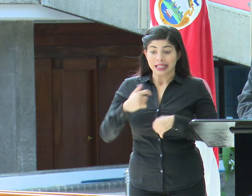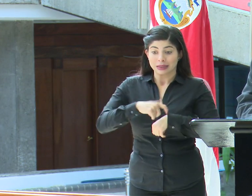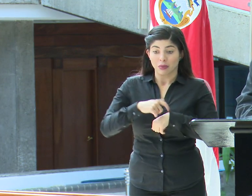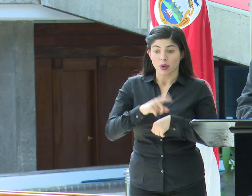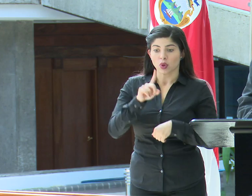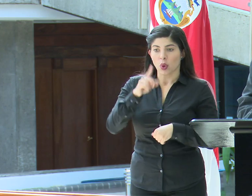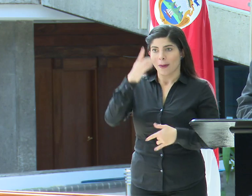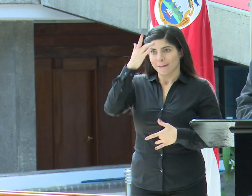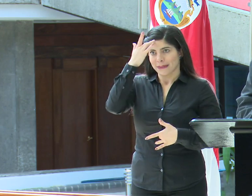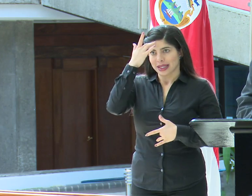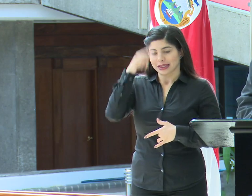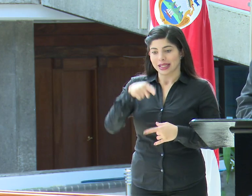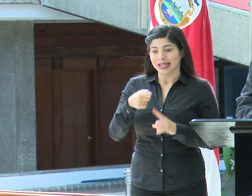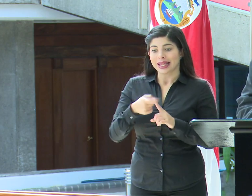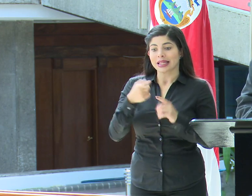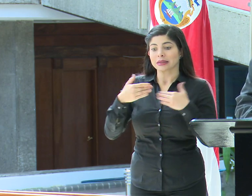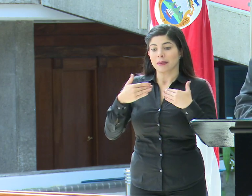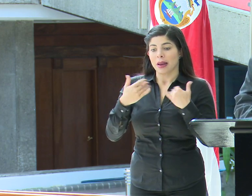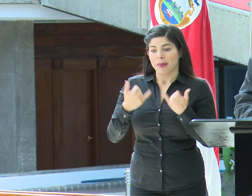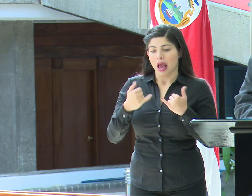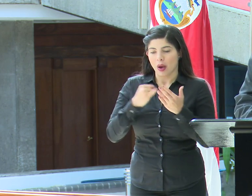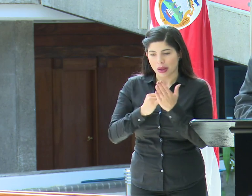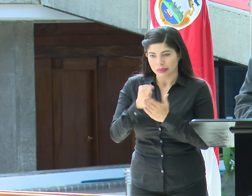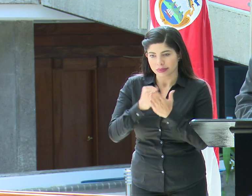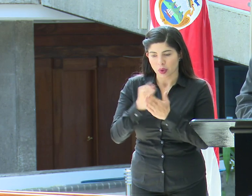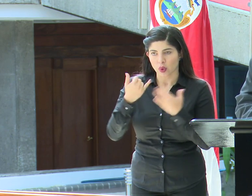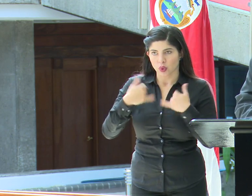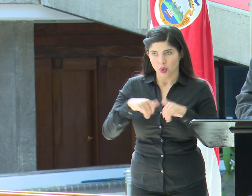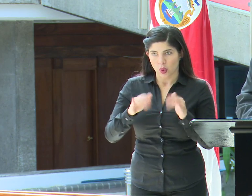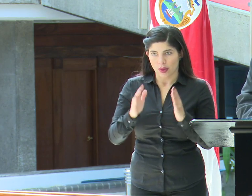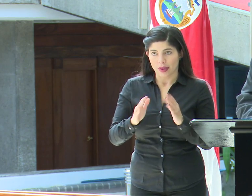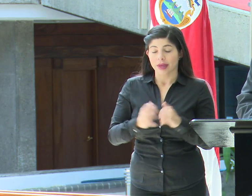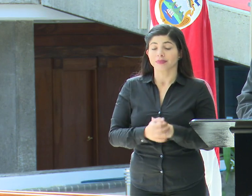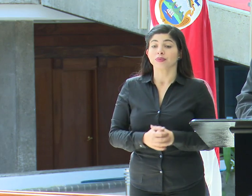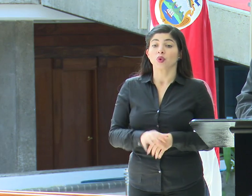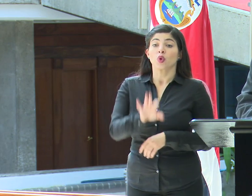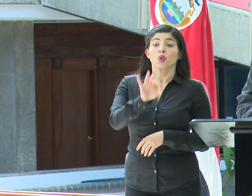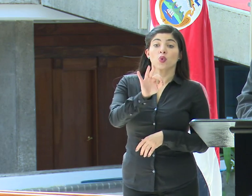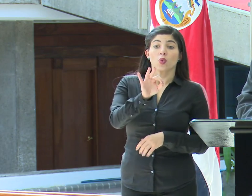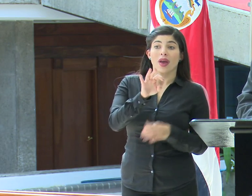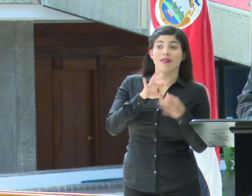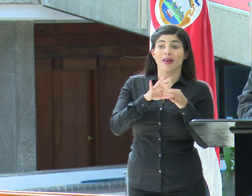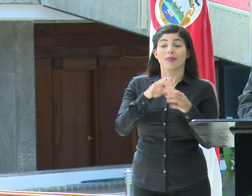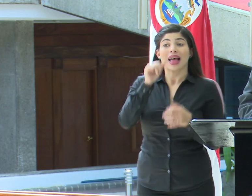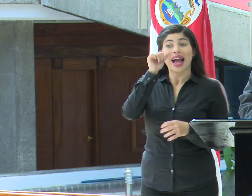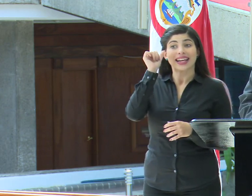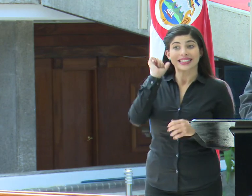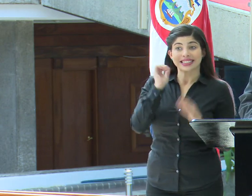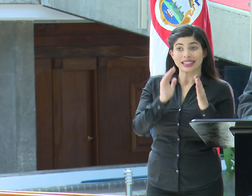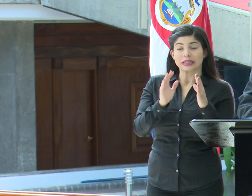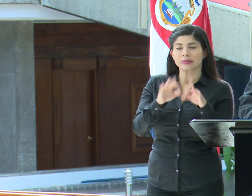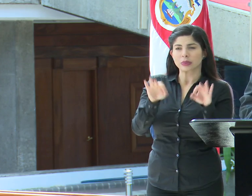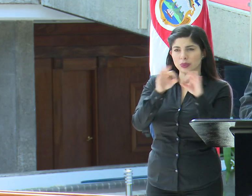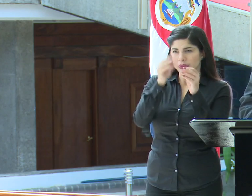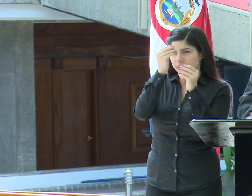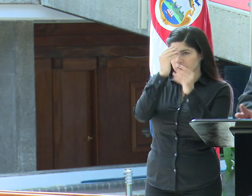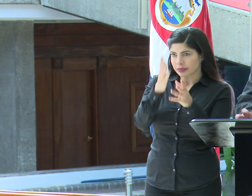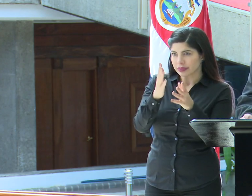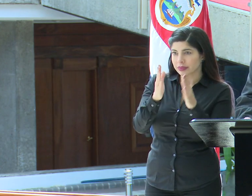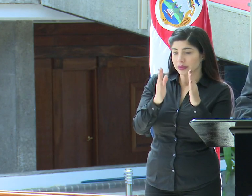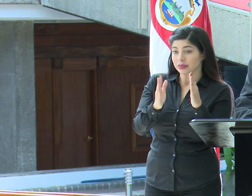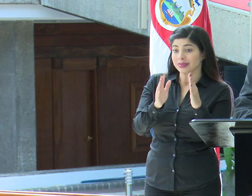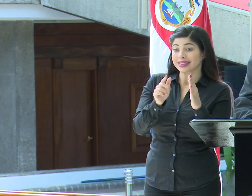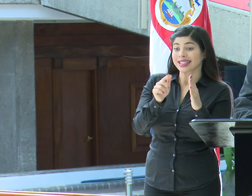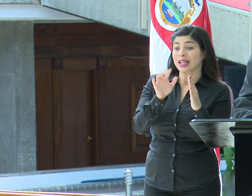un paciente procedente de Panamá. Con relación a los nueve casos de ayer, es importante decir que